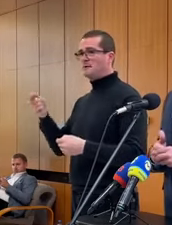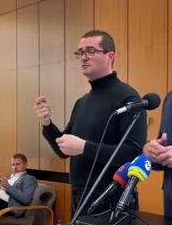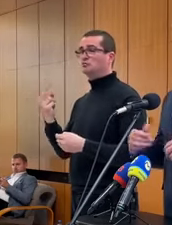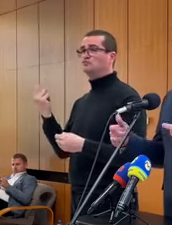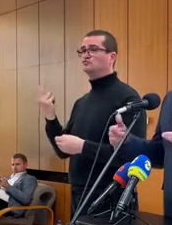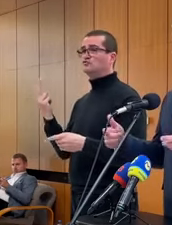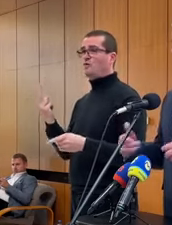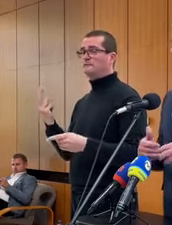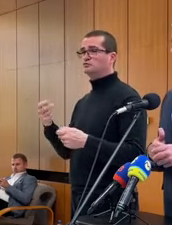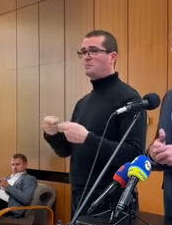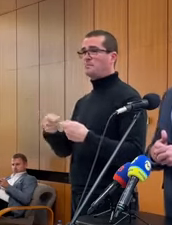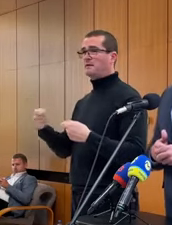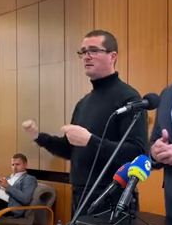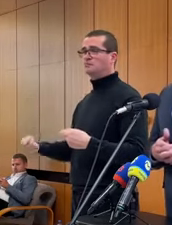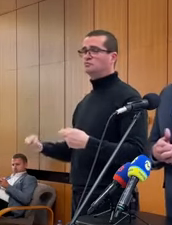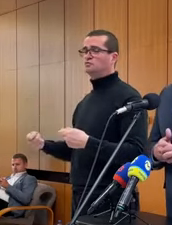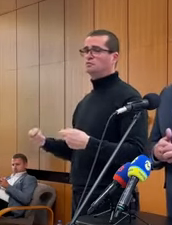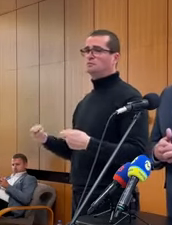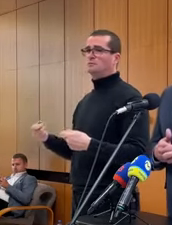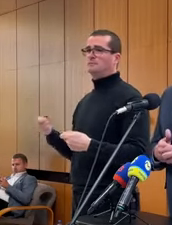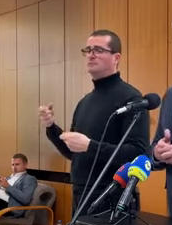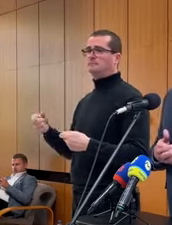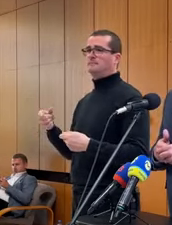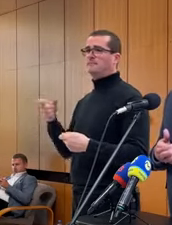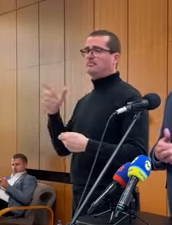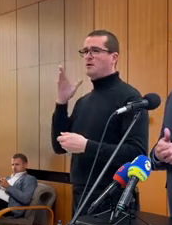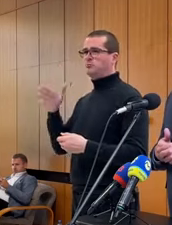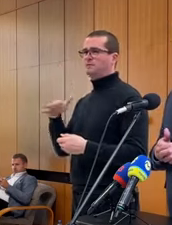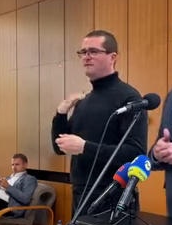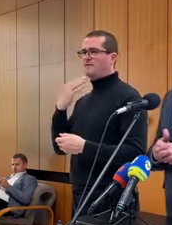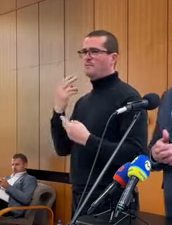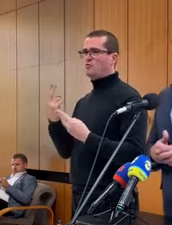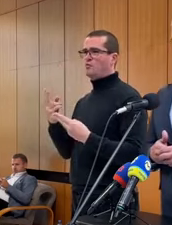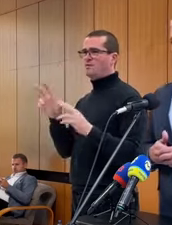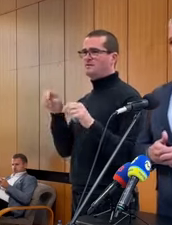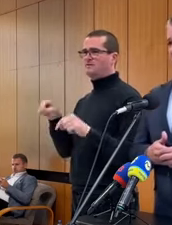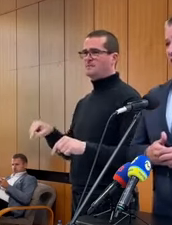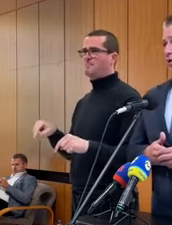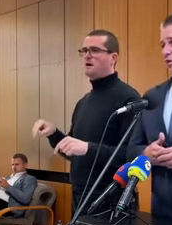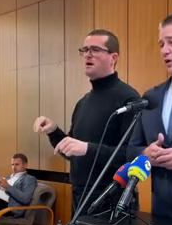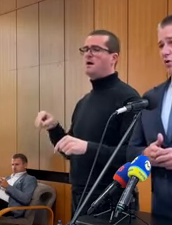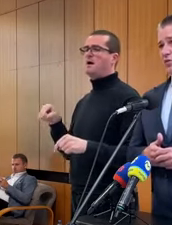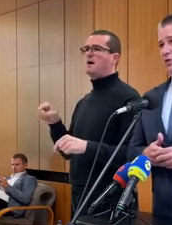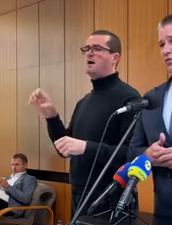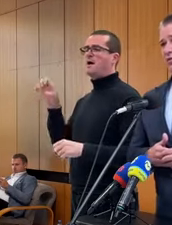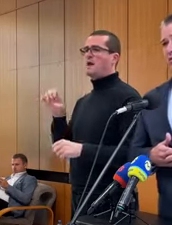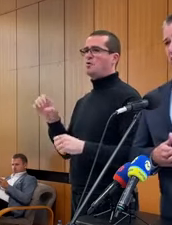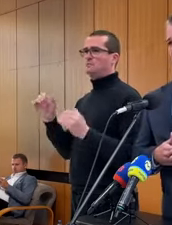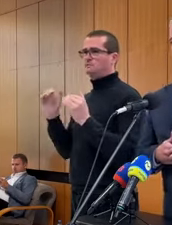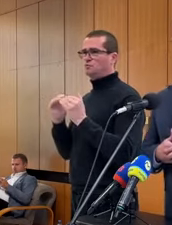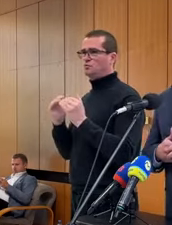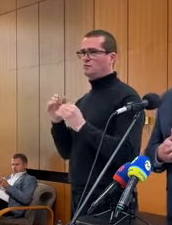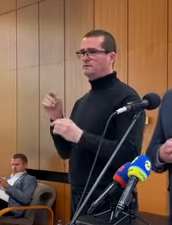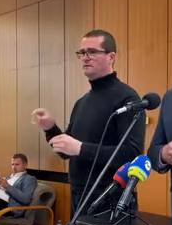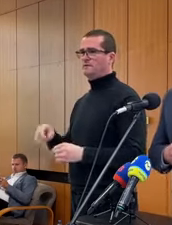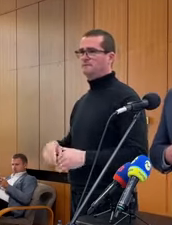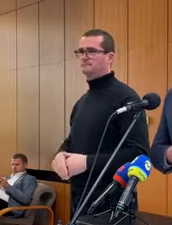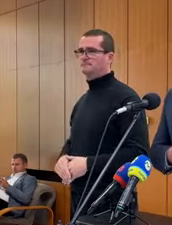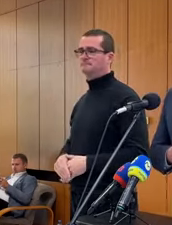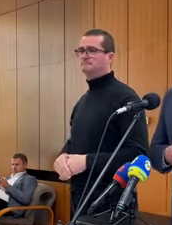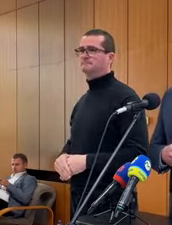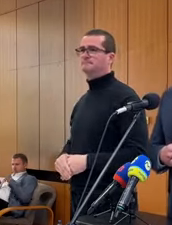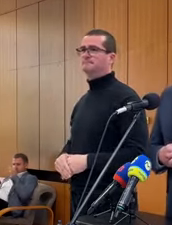Slovensku, predlžujú. Určite toto bude veľmi dôležitá téma na európskej úrovni.